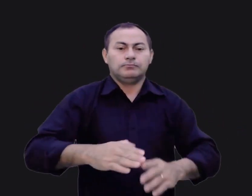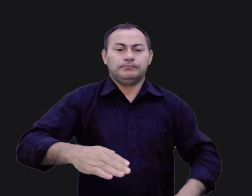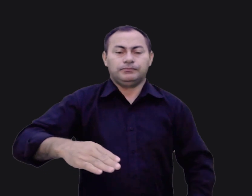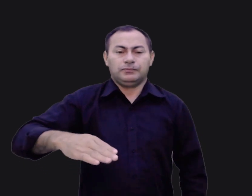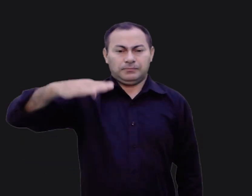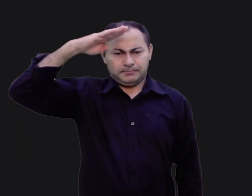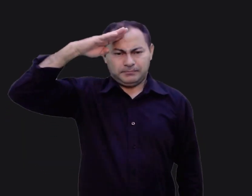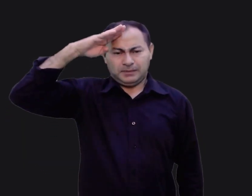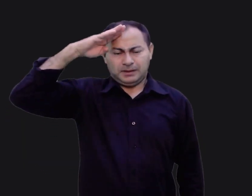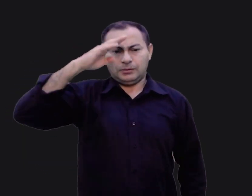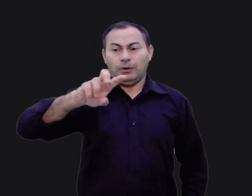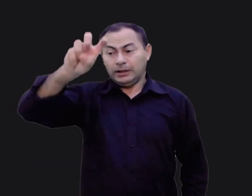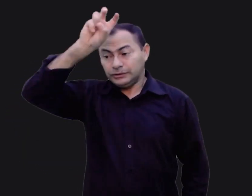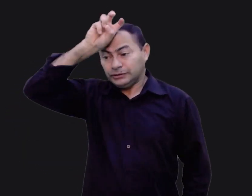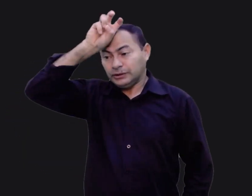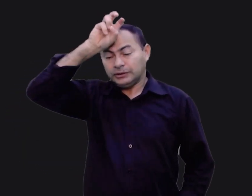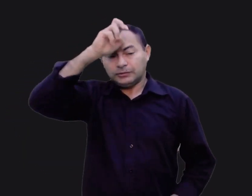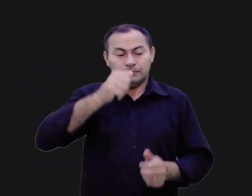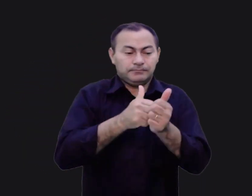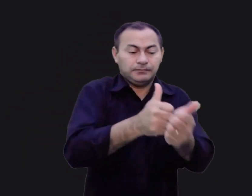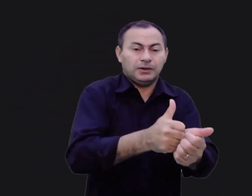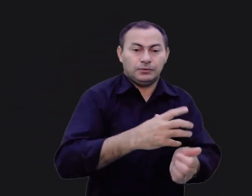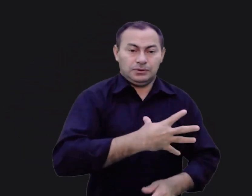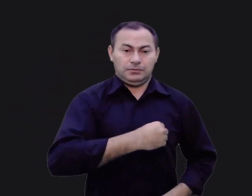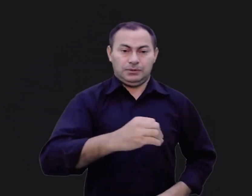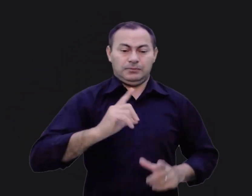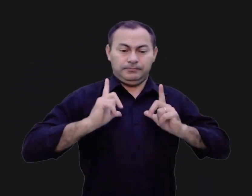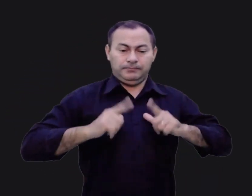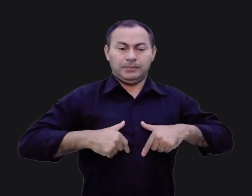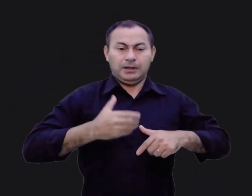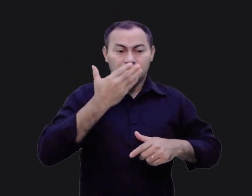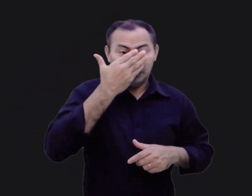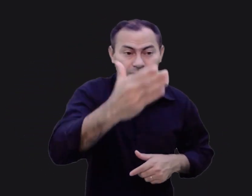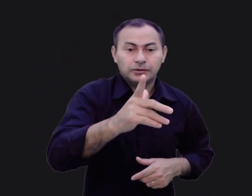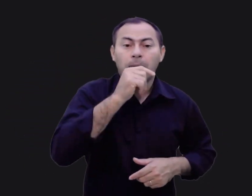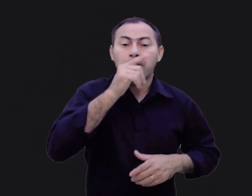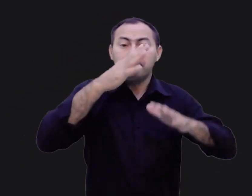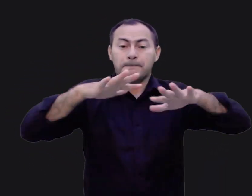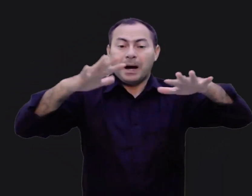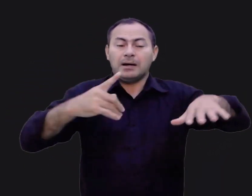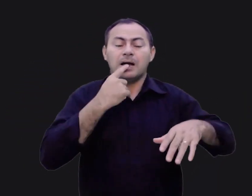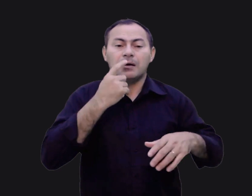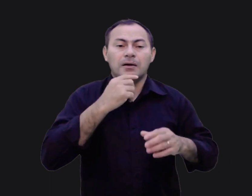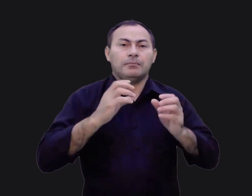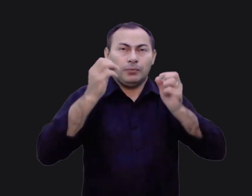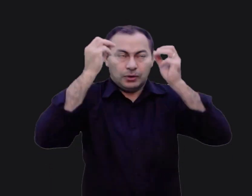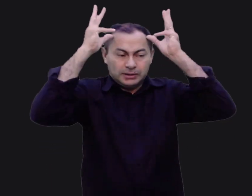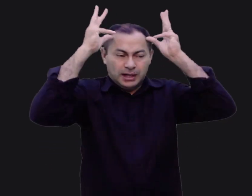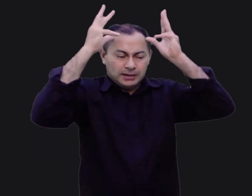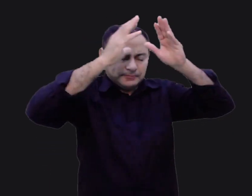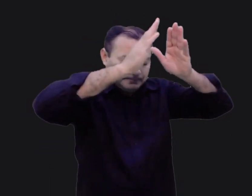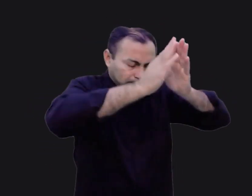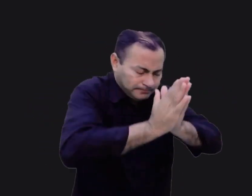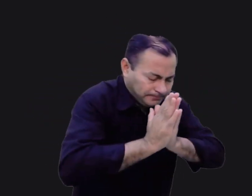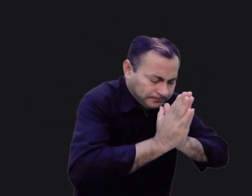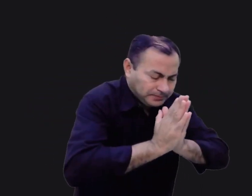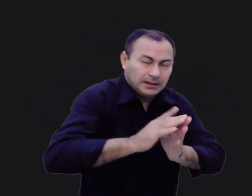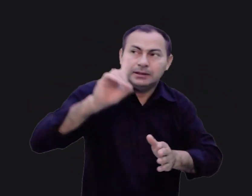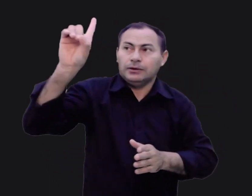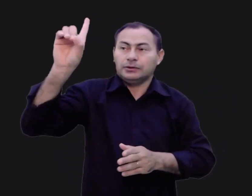perseguindo os filhos de Israel, quando eles estavam diante do Mar Vermelho, Moisés caiu com o rosto em terra em oração. Deus disse